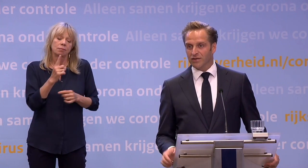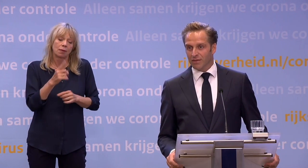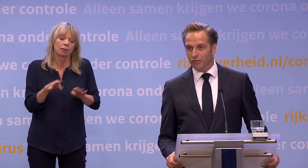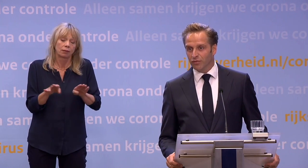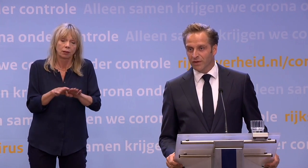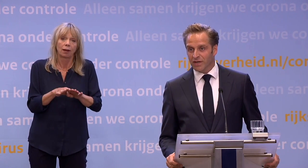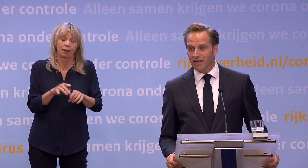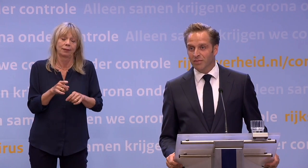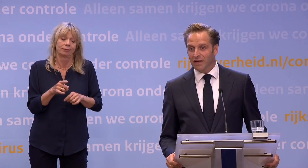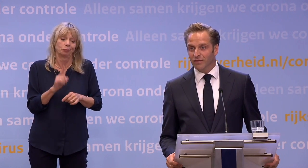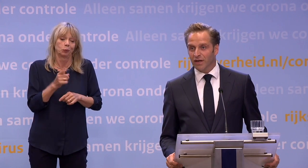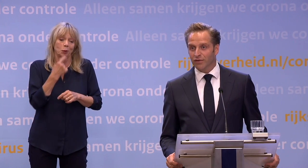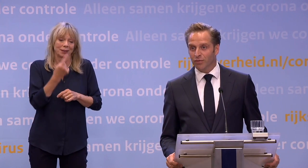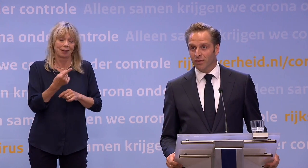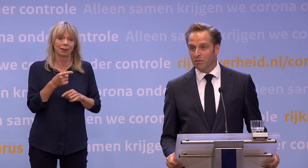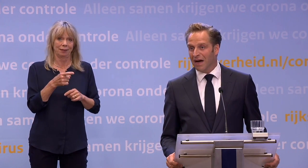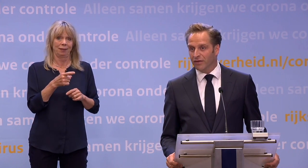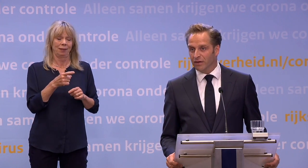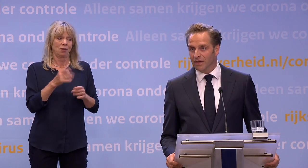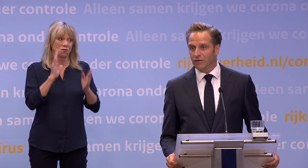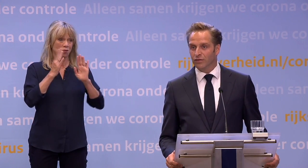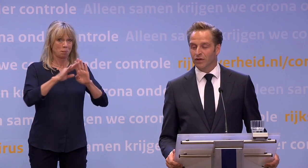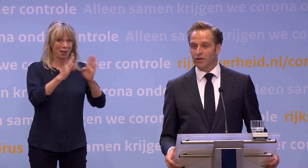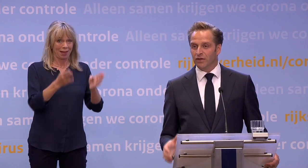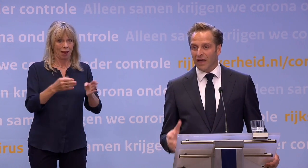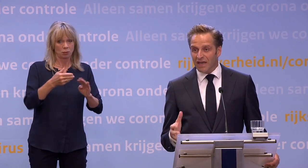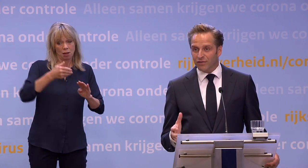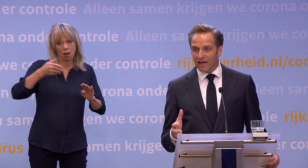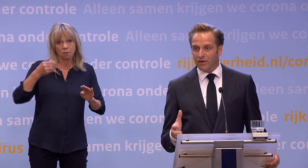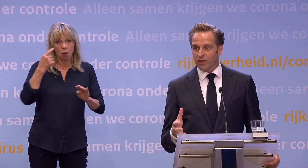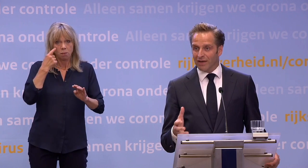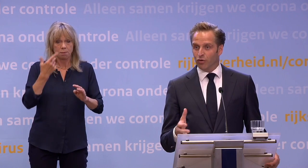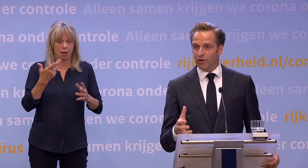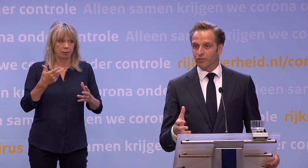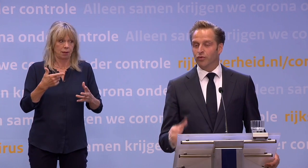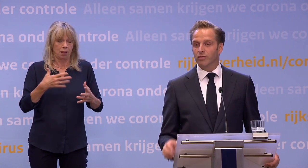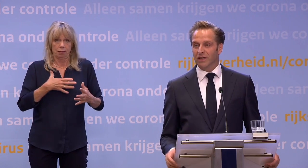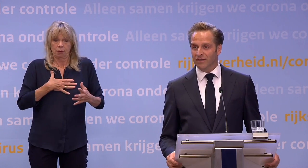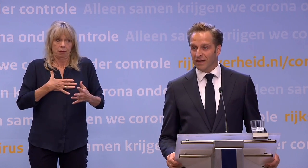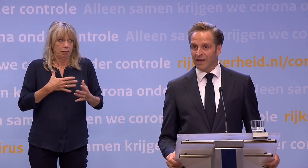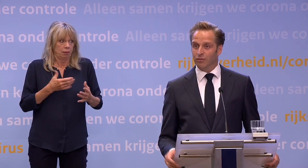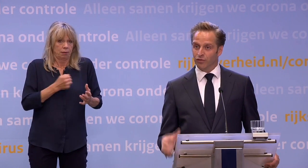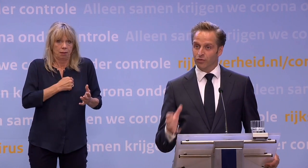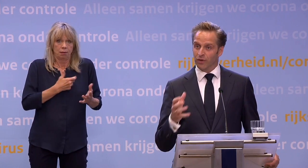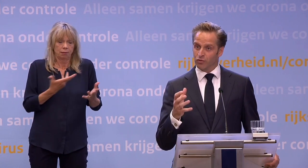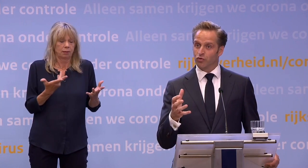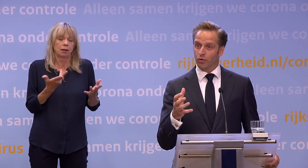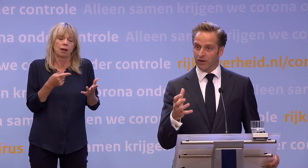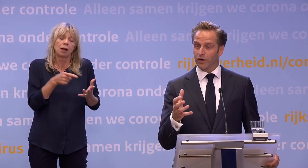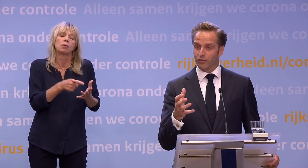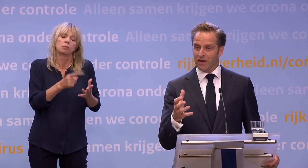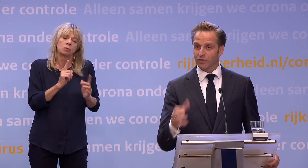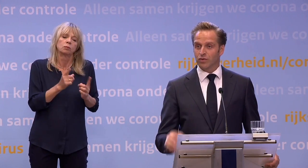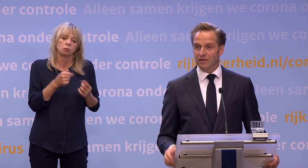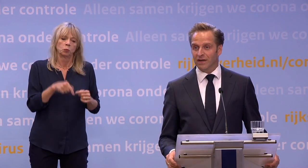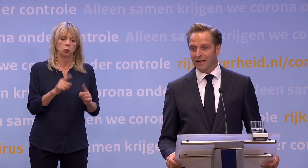verpleeghuizen hebben natuurlijk nog wel de schrik in de benen van de afgelopen maanden. Dus dat ze even tijd nodig hebben om dat op een goede manier in te regelen... ...bijvoorbeeld om dat bezoek